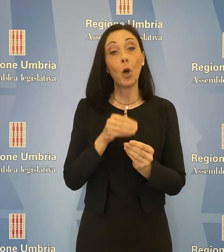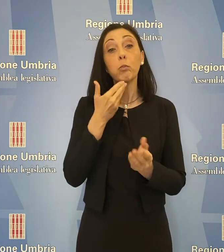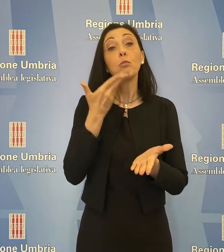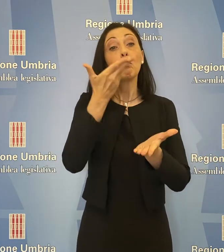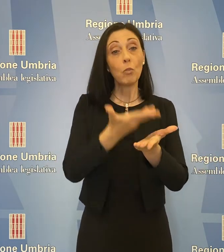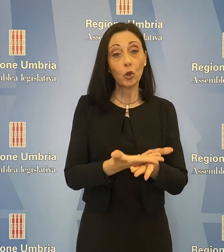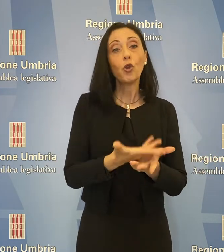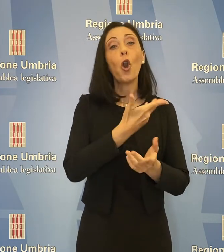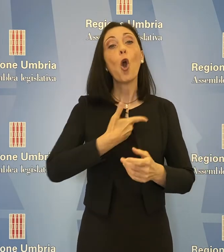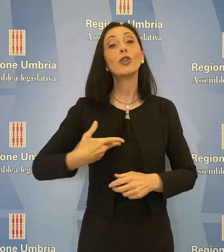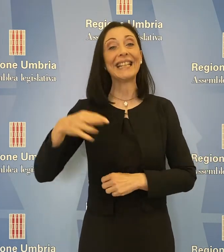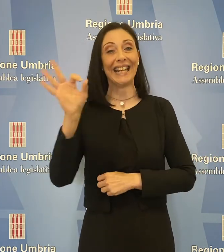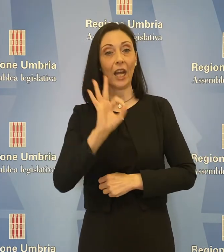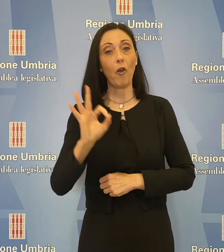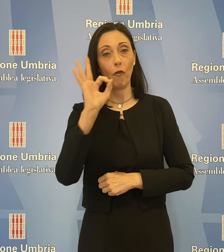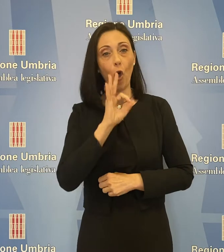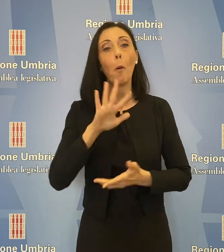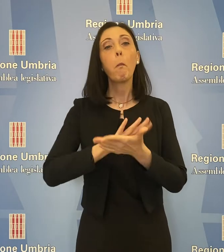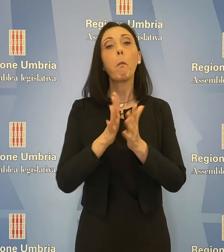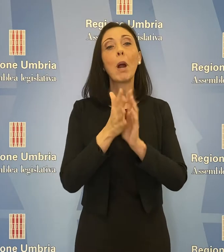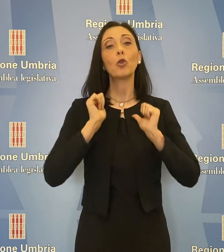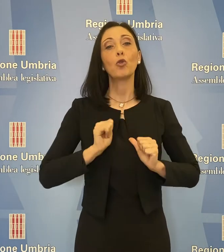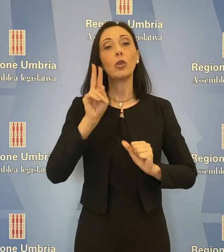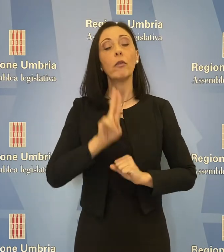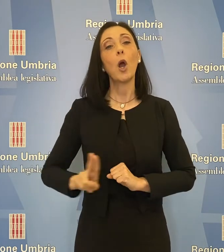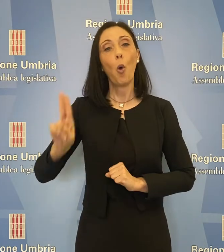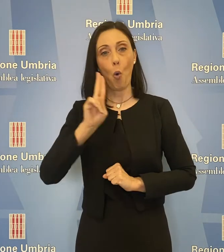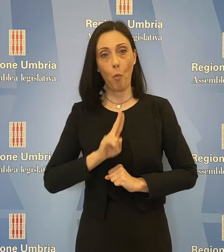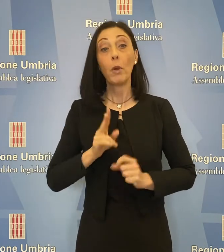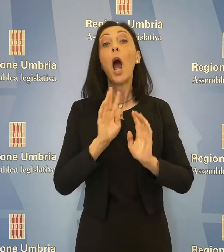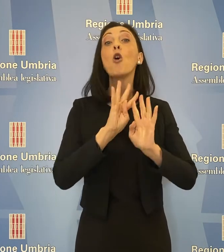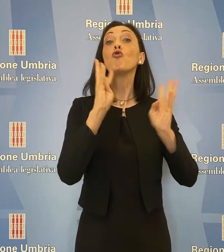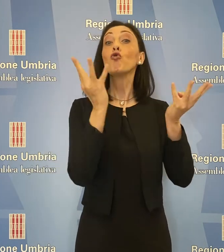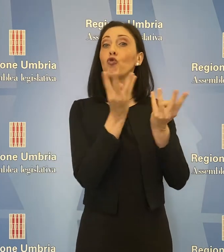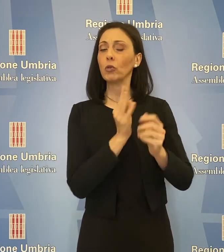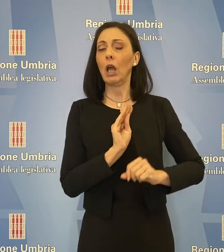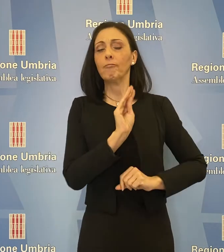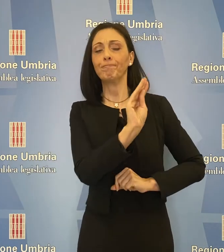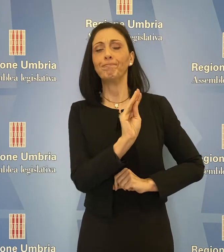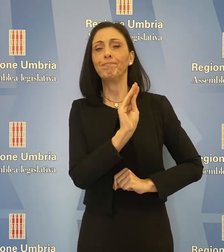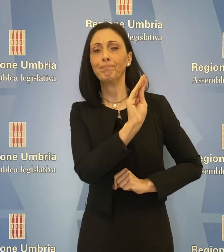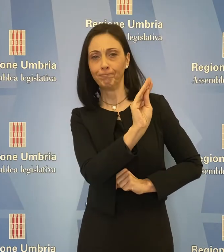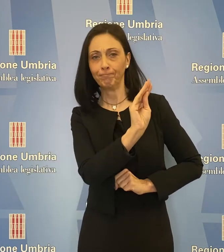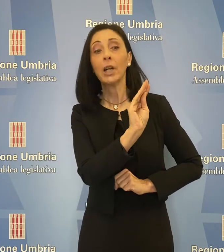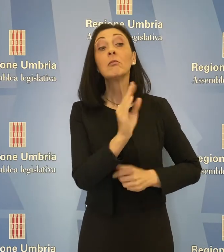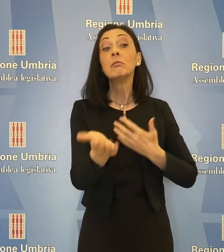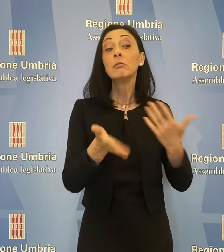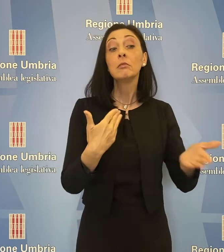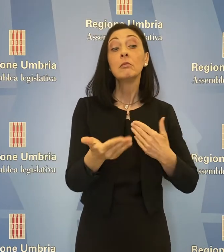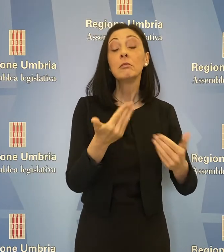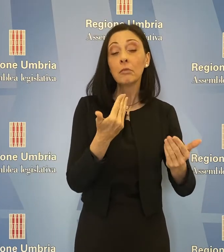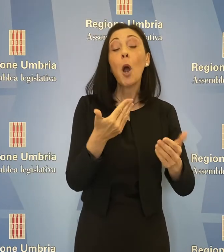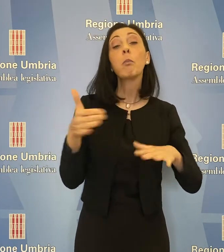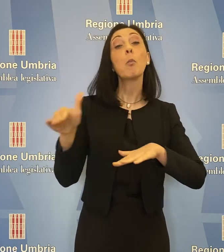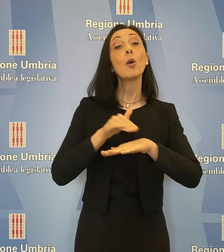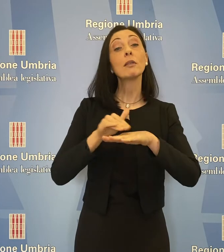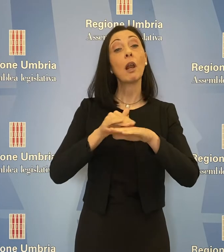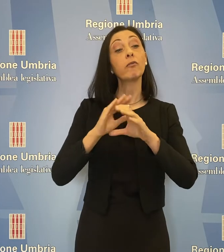Fora, patto civico per l'Umbria, che chiede alla Giunta regionale di realizzare quanto prima un servizio di navetta,